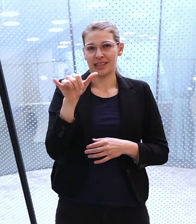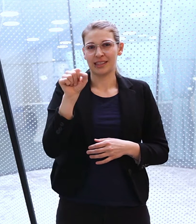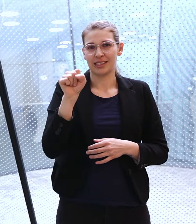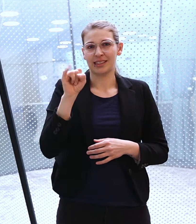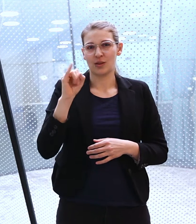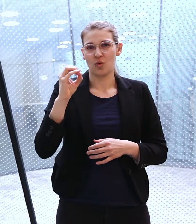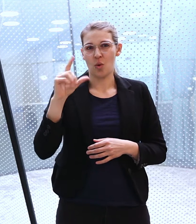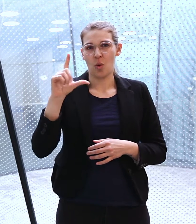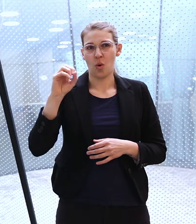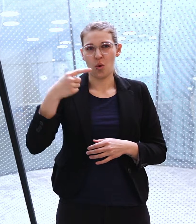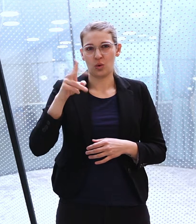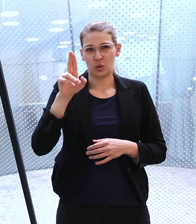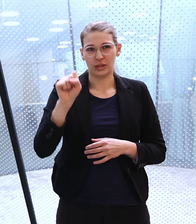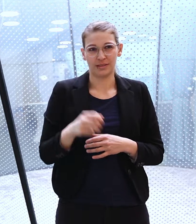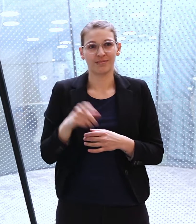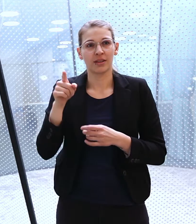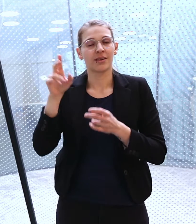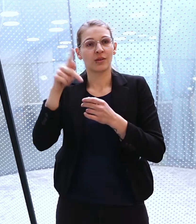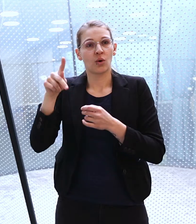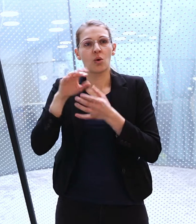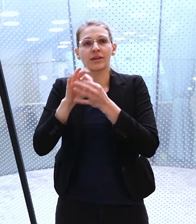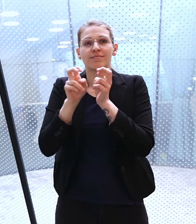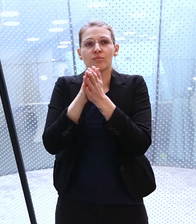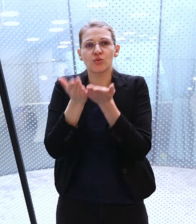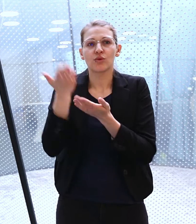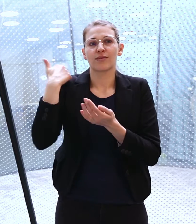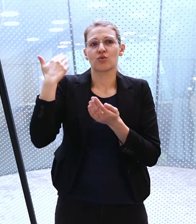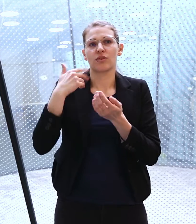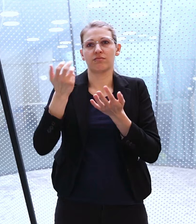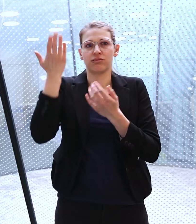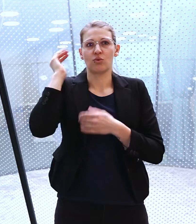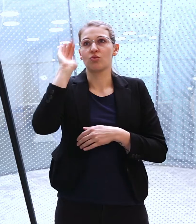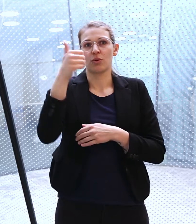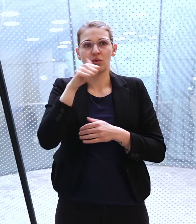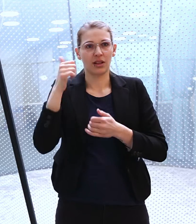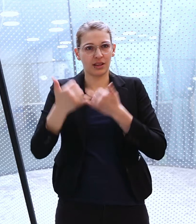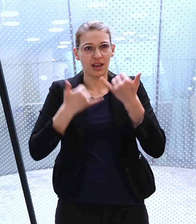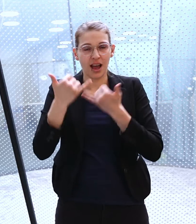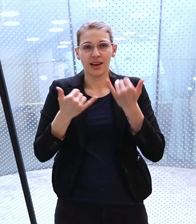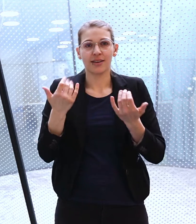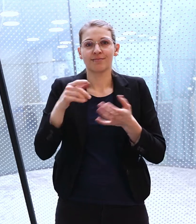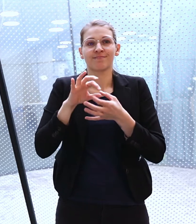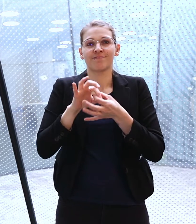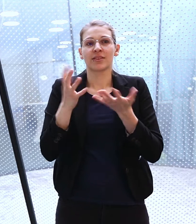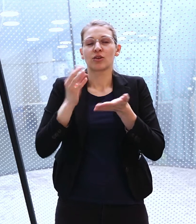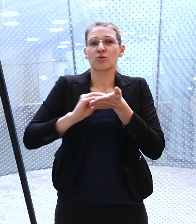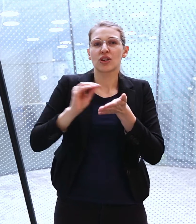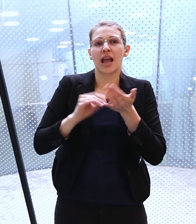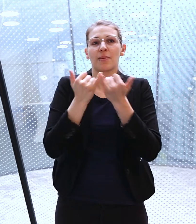seltsame Tier stammt ursprünglich aus dem Physiologus. Der Physiologus ist ein Buch, das vor vielen hundert Jahren